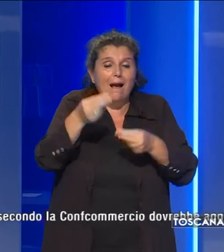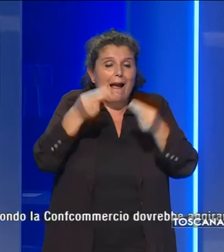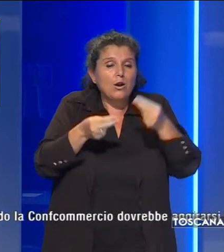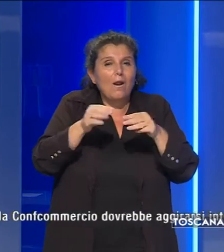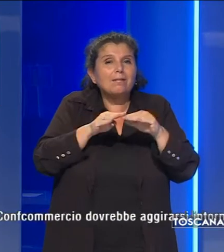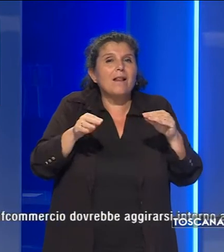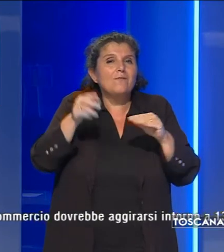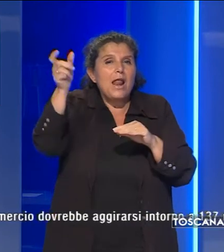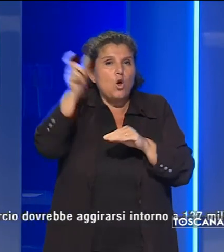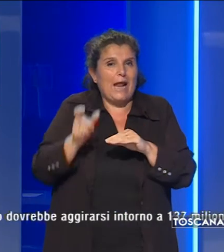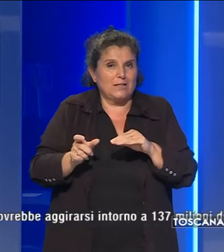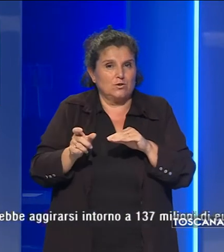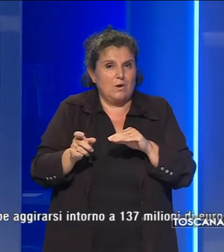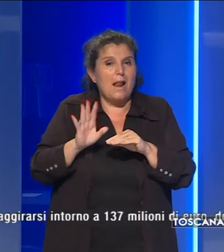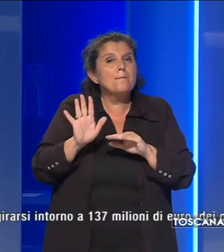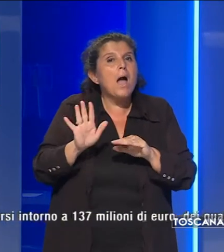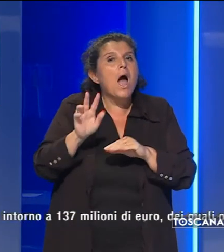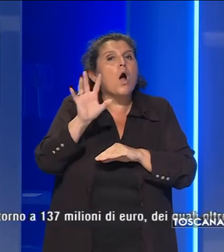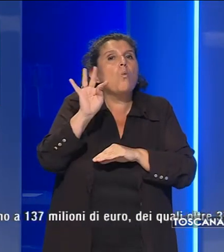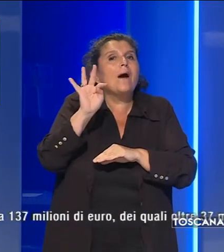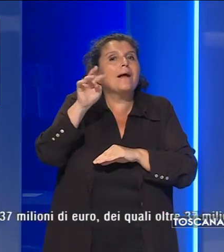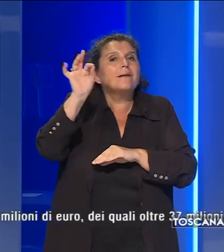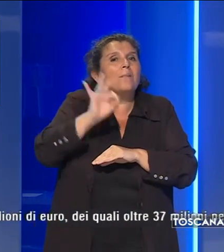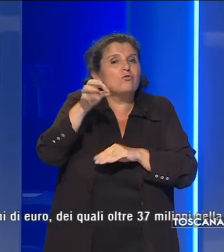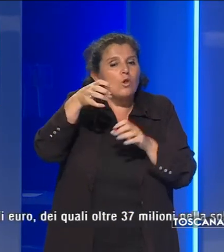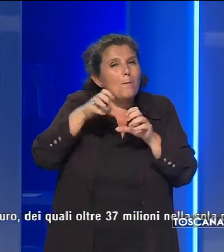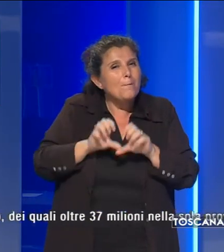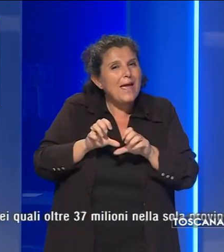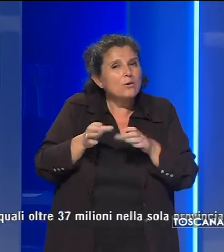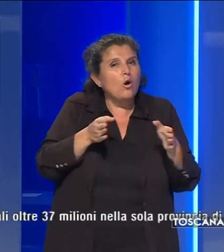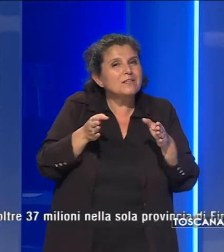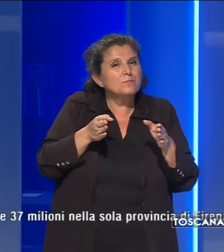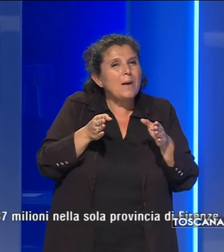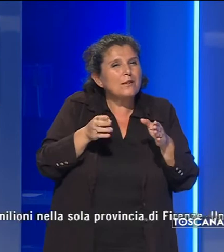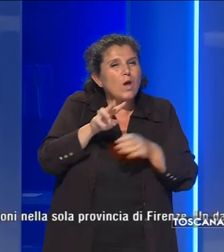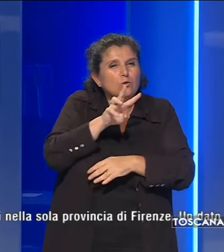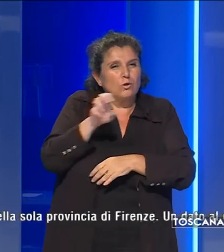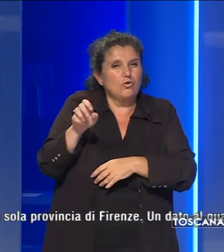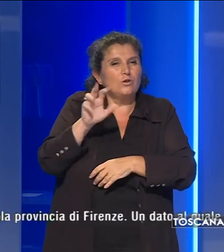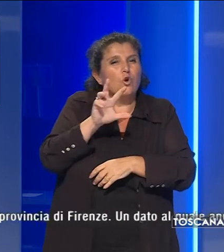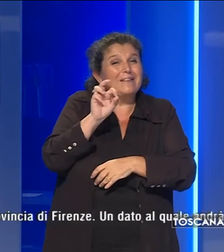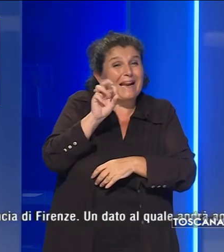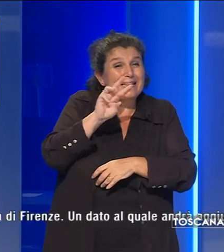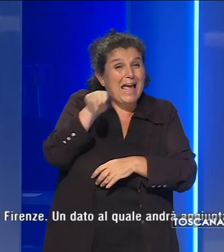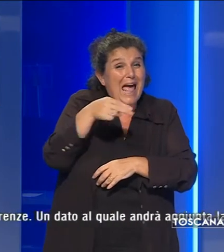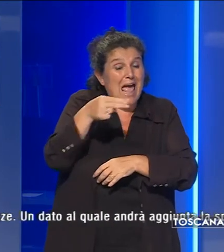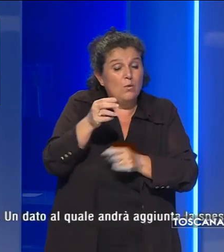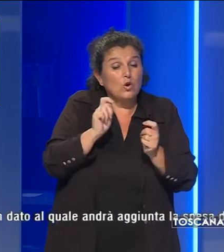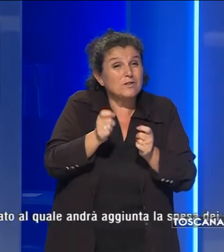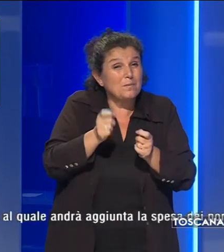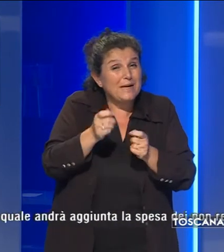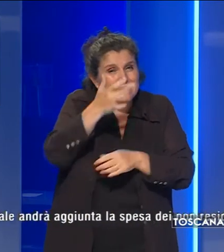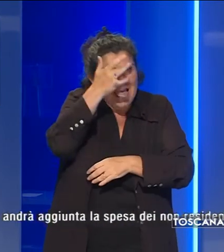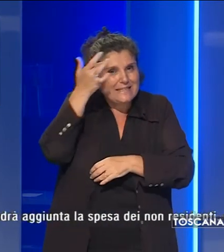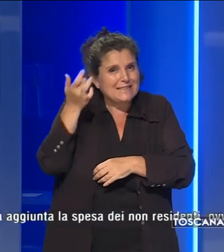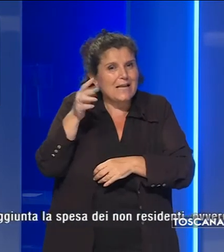nazionale, ma il 40% in meno rispetto ai 230 euro spesi nell